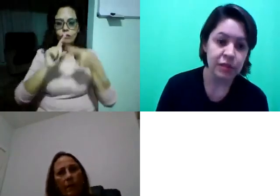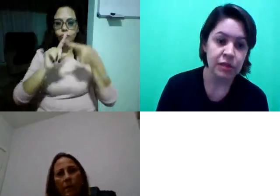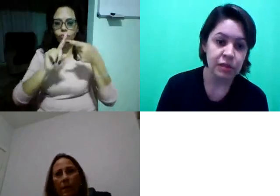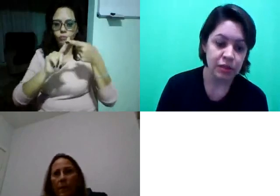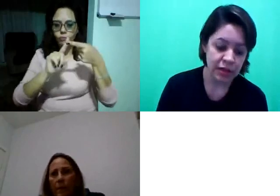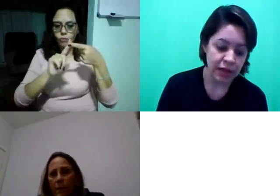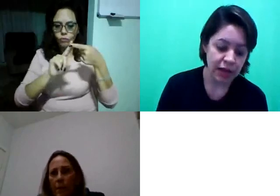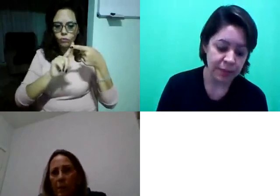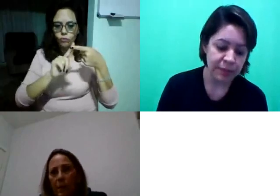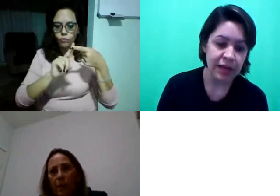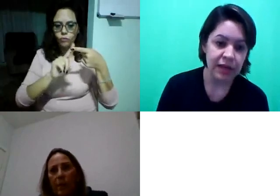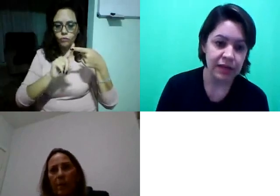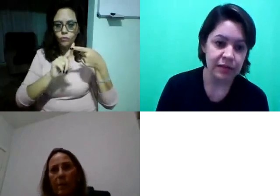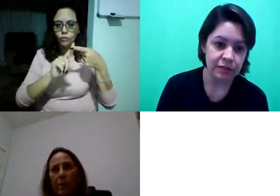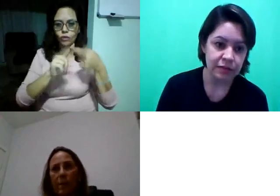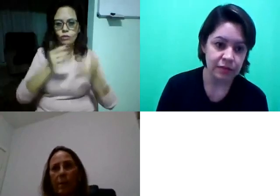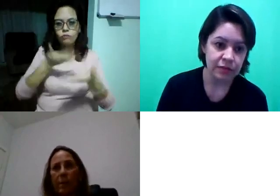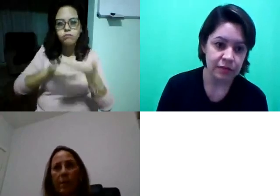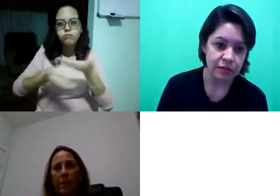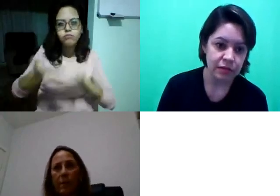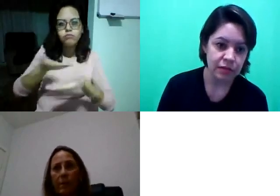A primeira